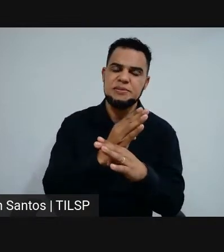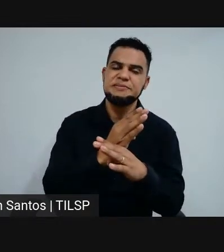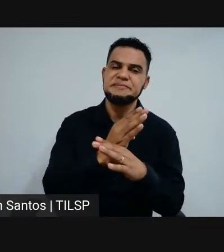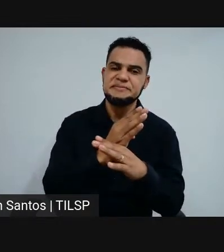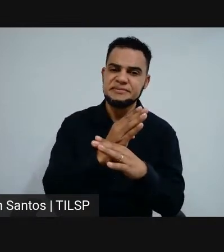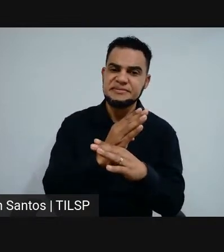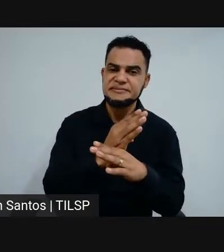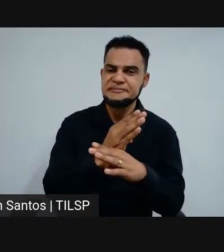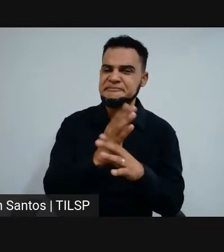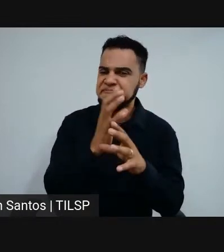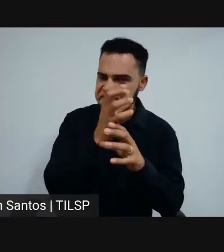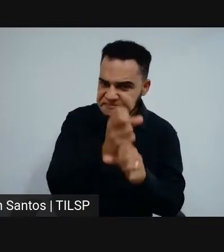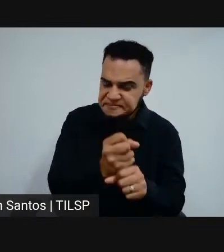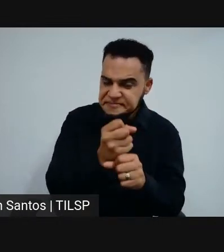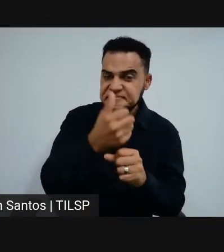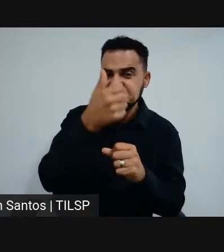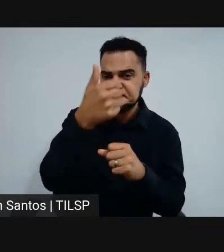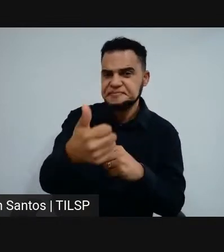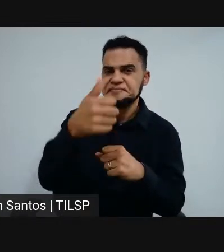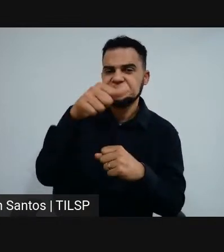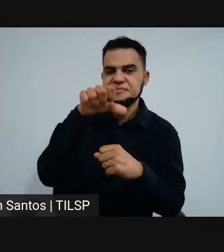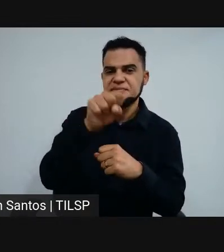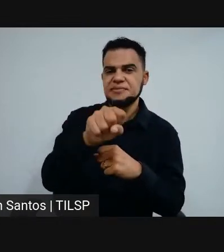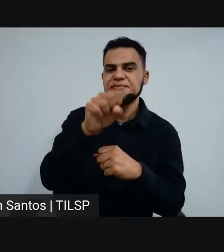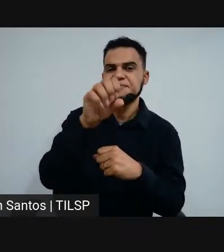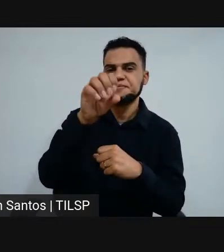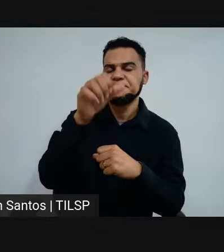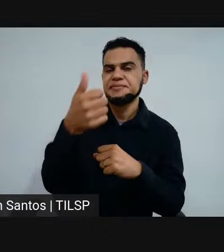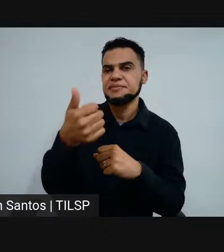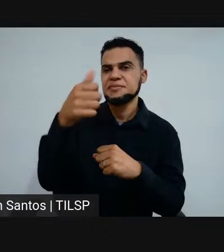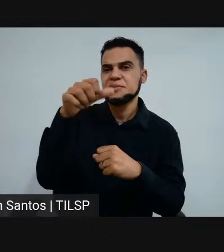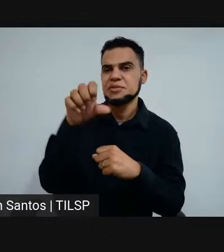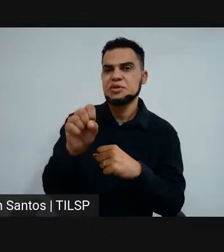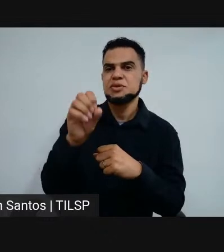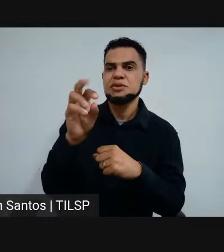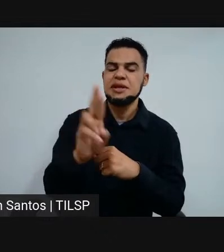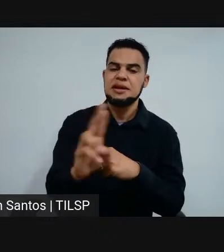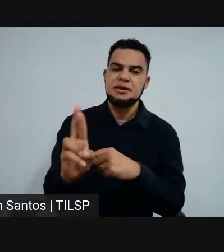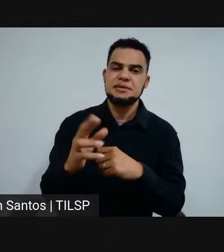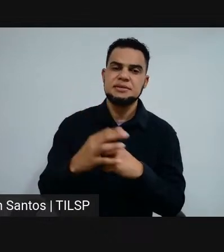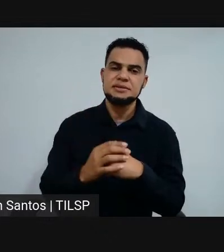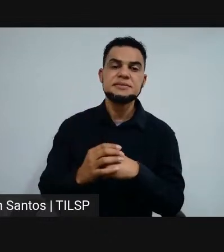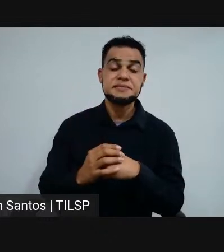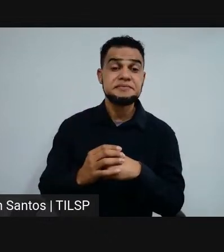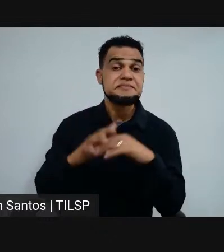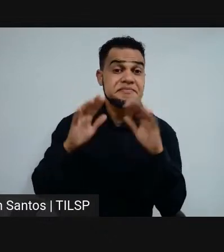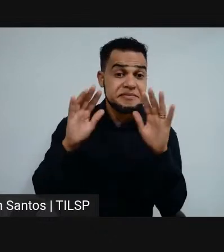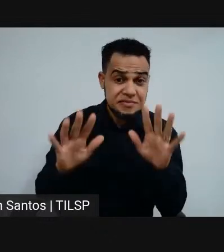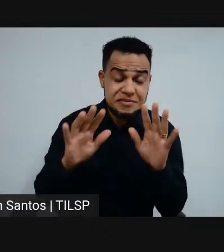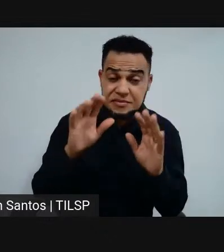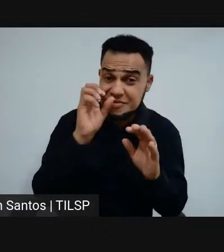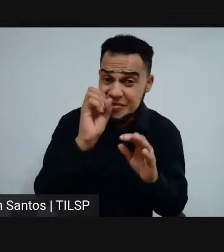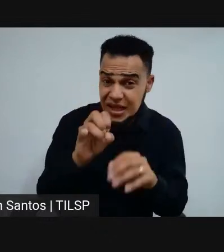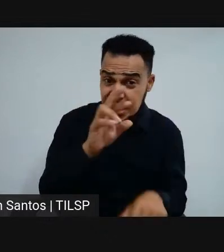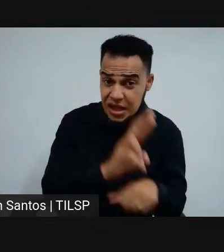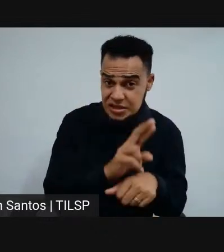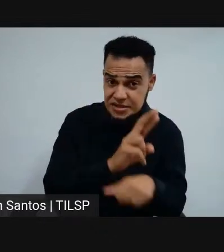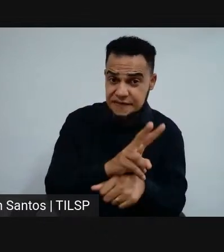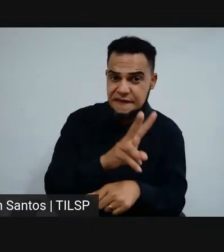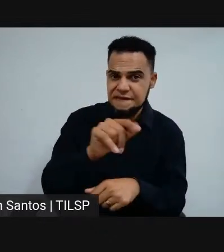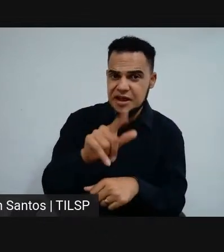corresponde a R$.818,00. Então, da reserva de vagas,